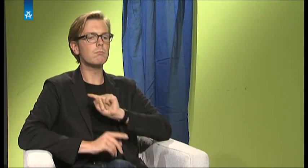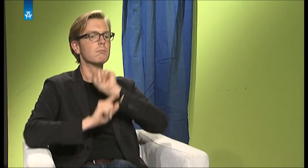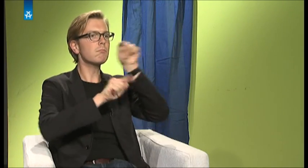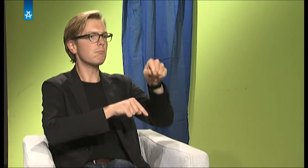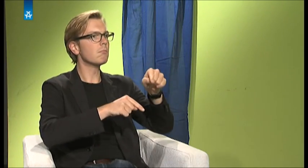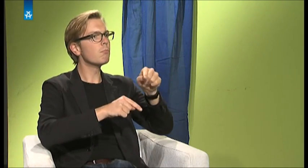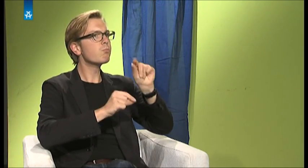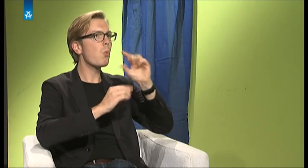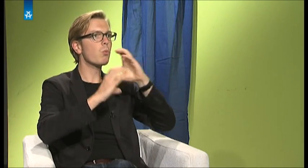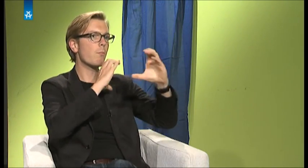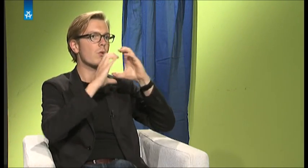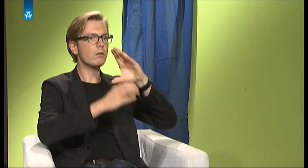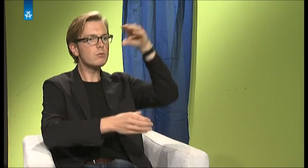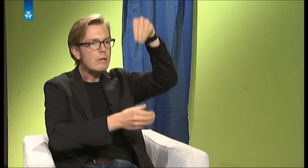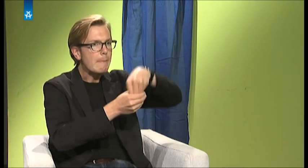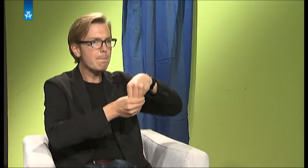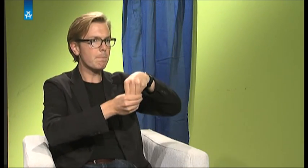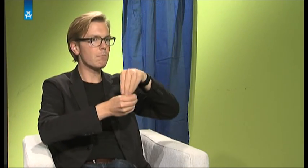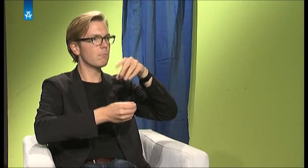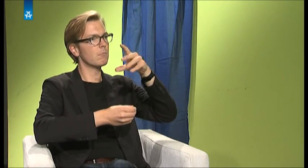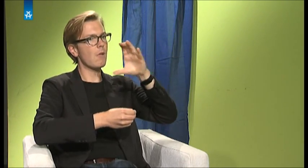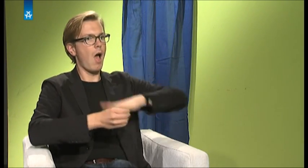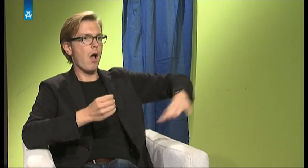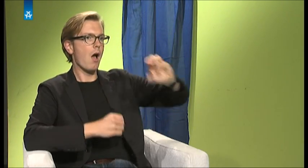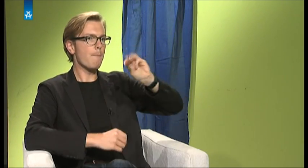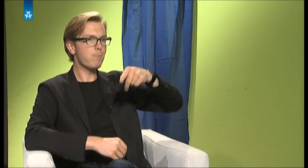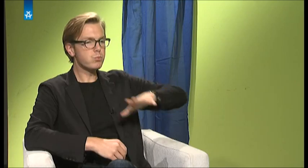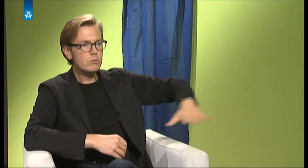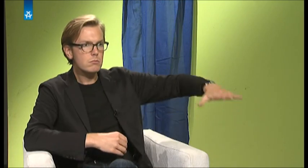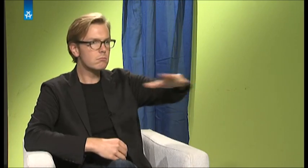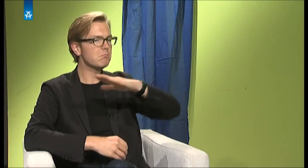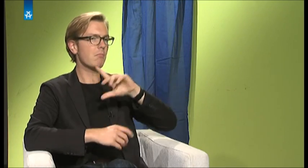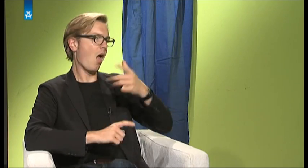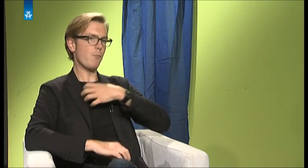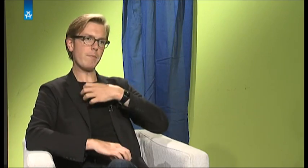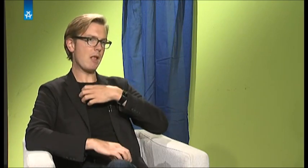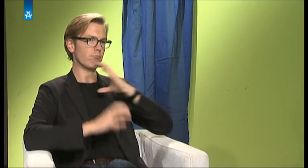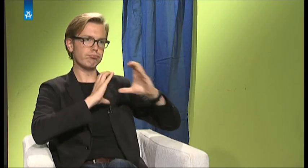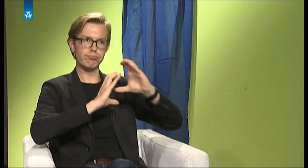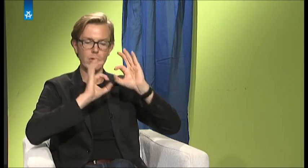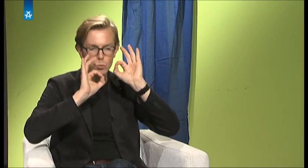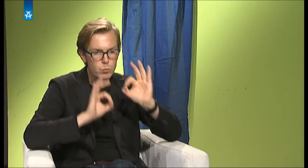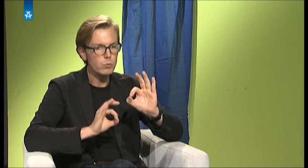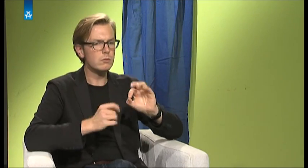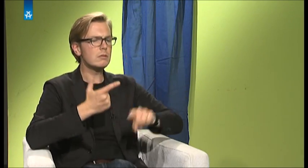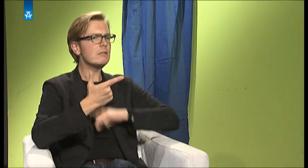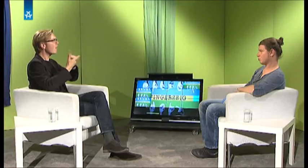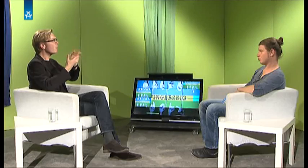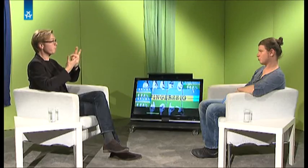kommunizieren konnte, dann in Gellodet. Also kommunikationstechnisch hatte ich kein Problem. Du hattest gefragt, wie viele Hörende